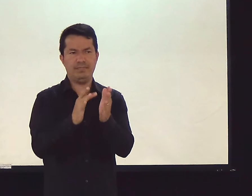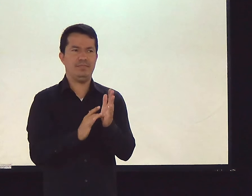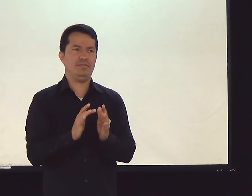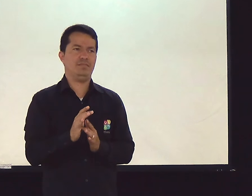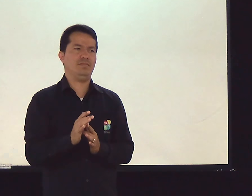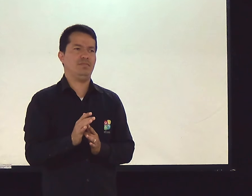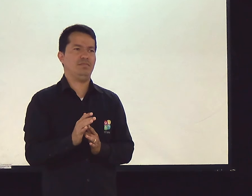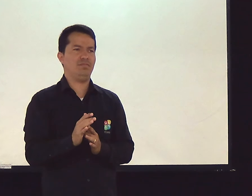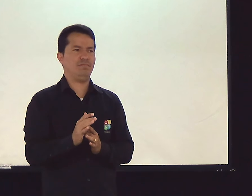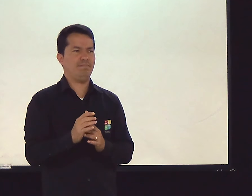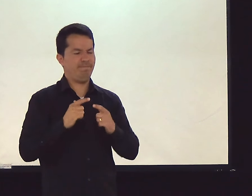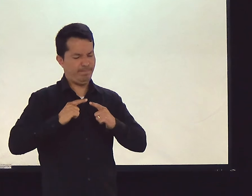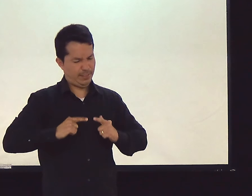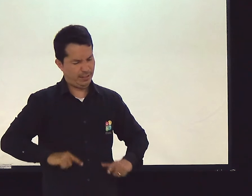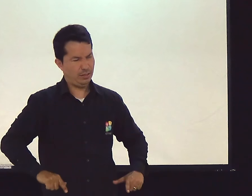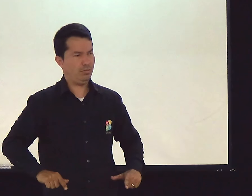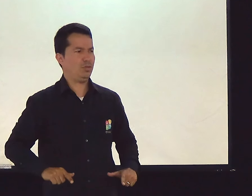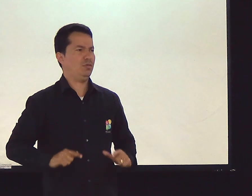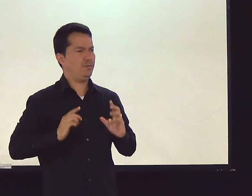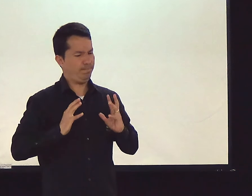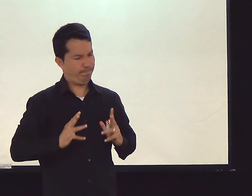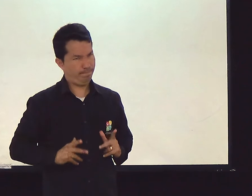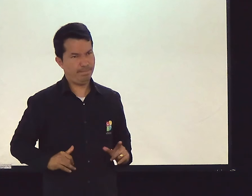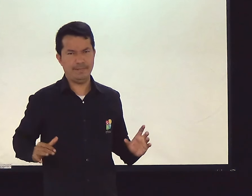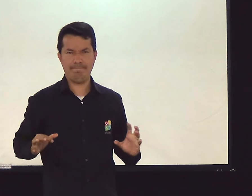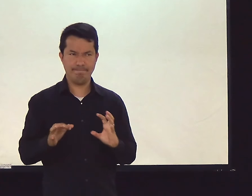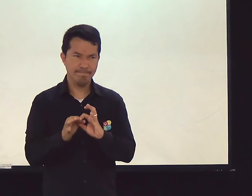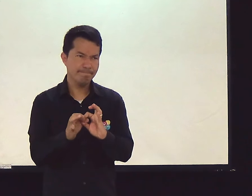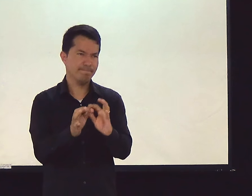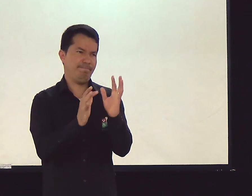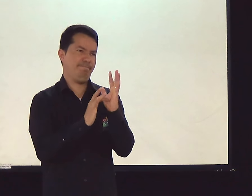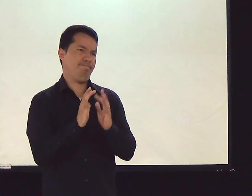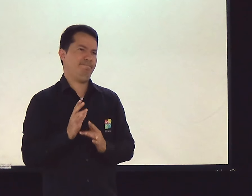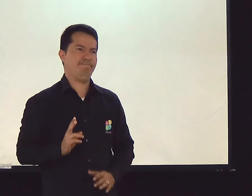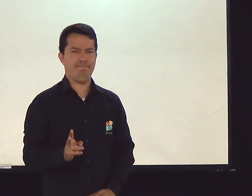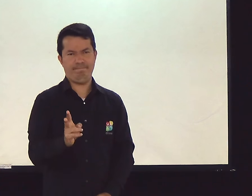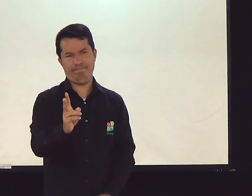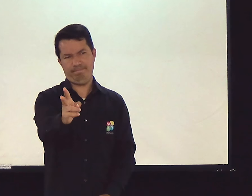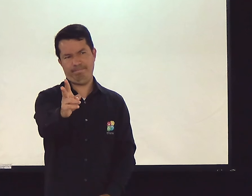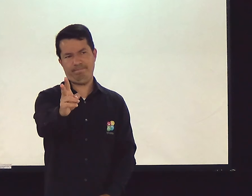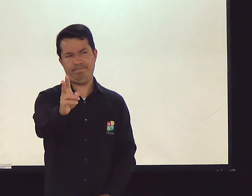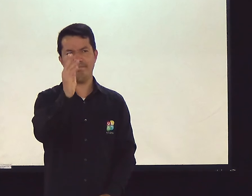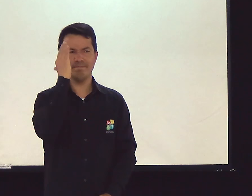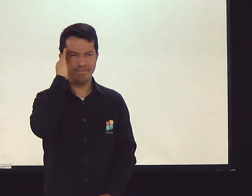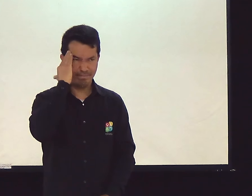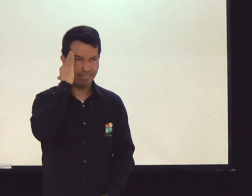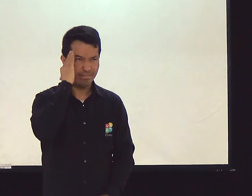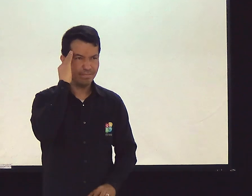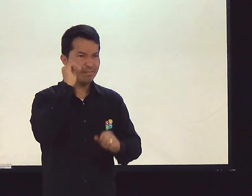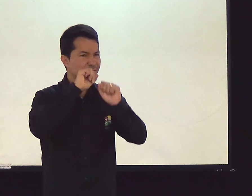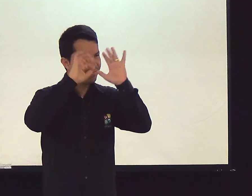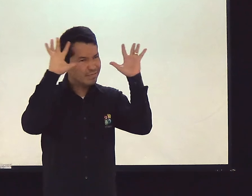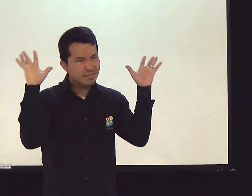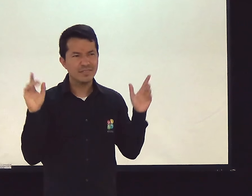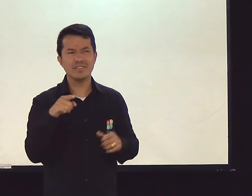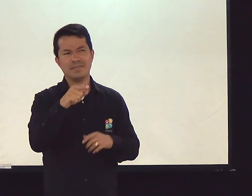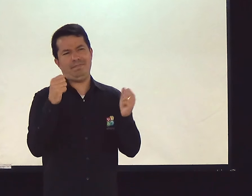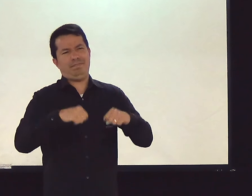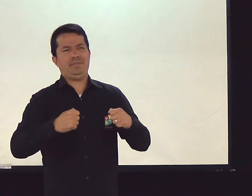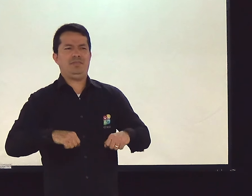Segue os caminhos de Jesus. Purifique-se. Limpe seu coração. Seja com ele sempre. Entende? Foi claro para vocês?